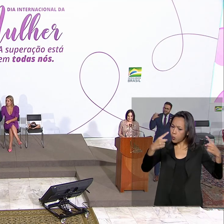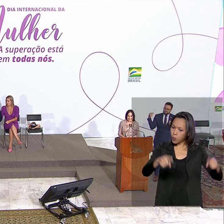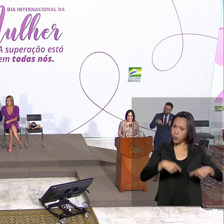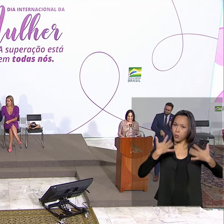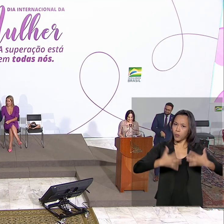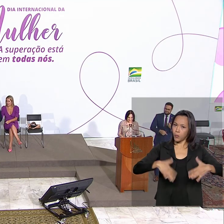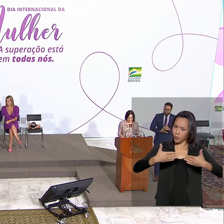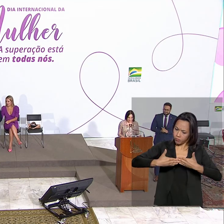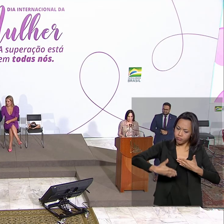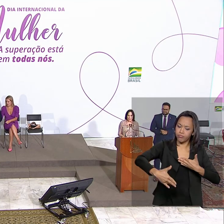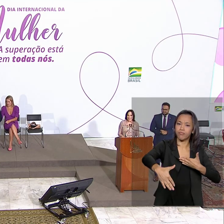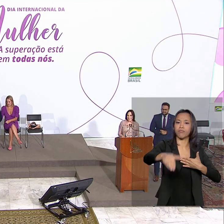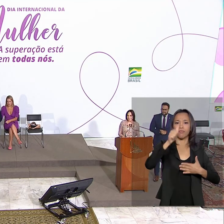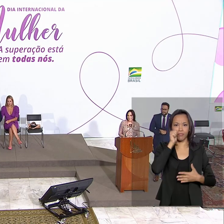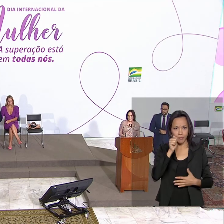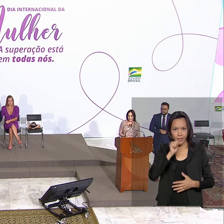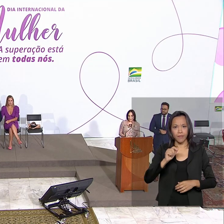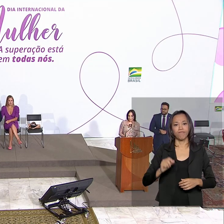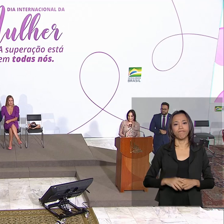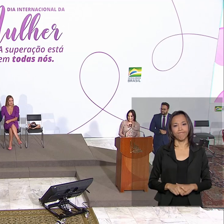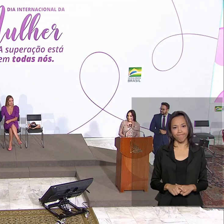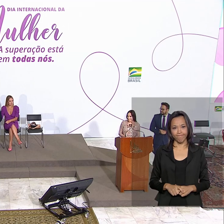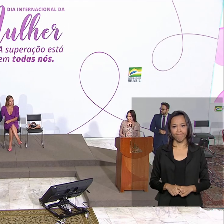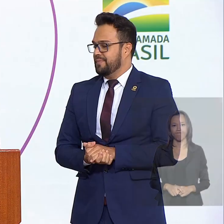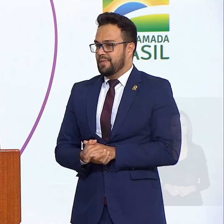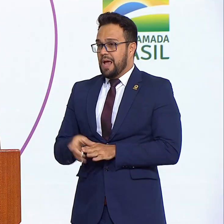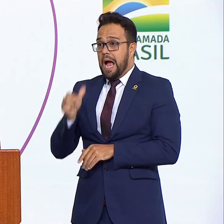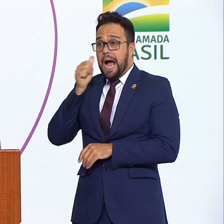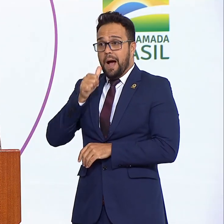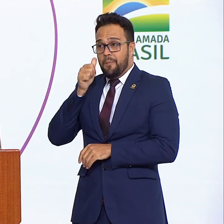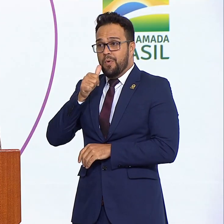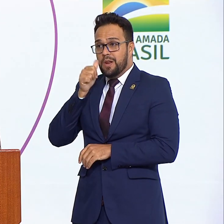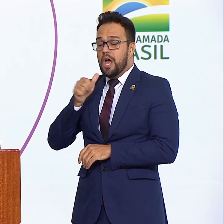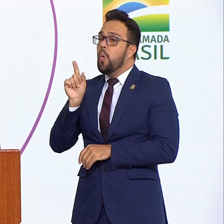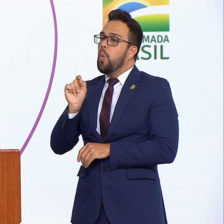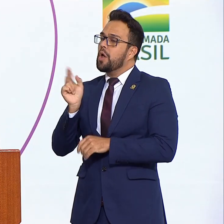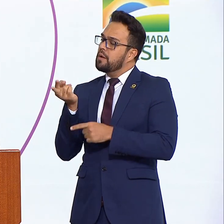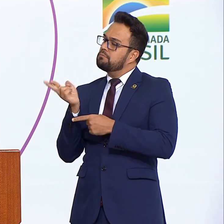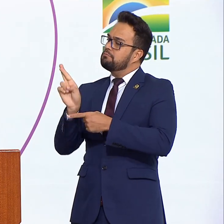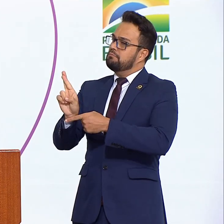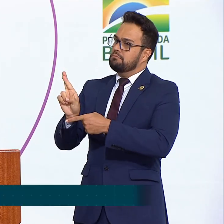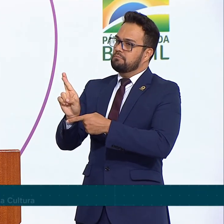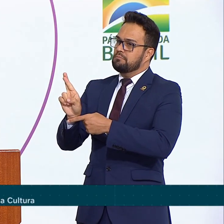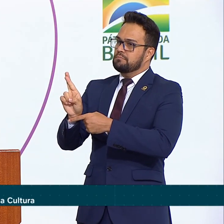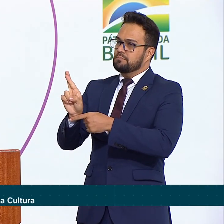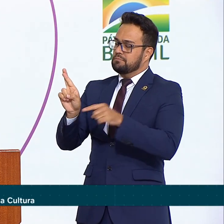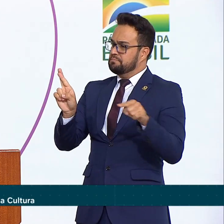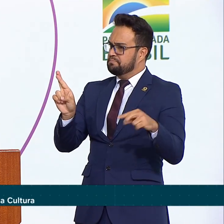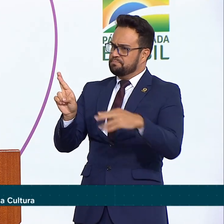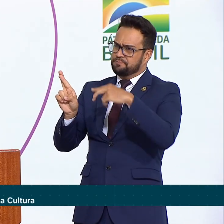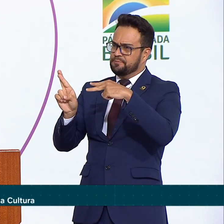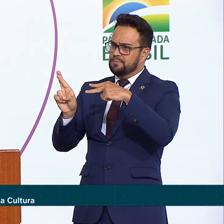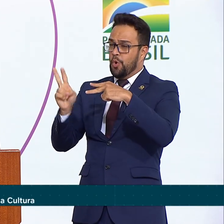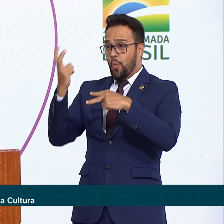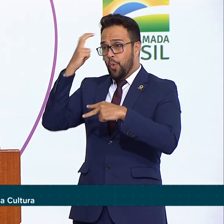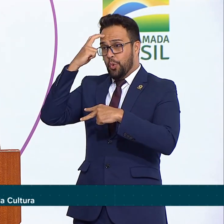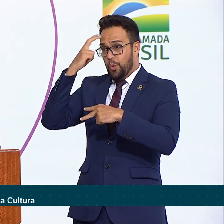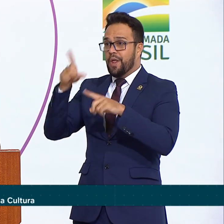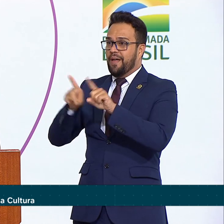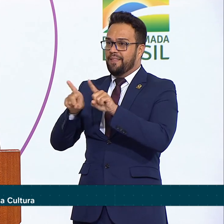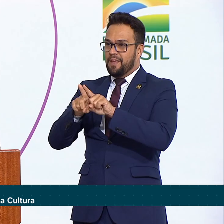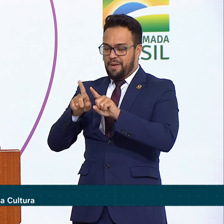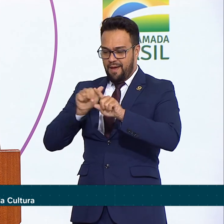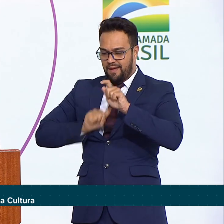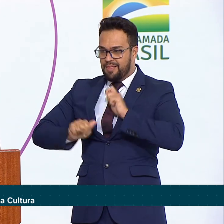mulher tem de enfrentar. A mulher tem sido representada na cultura, na dramaturgia, de formas